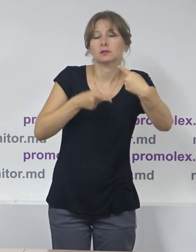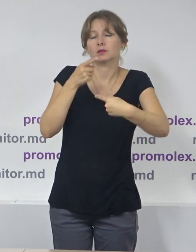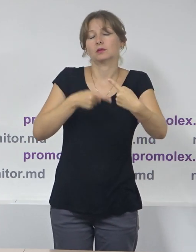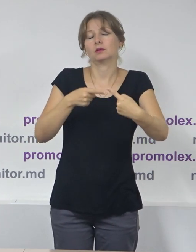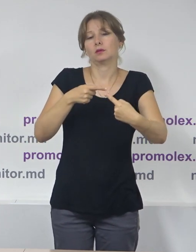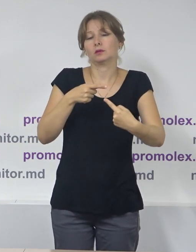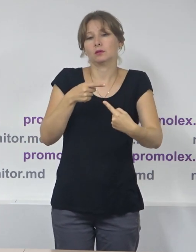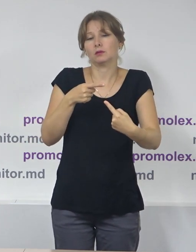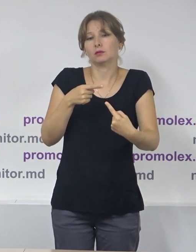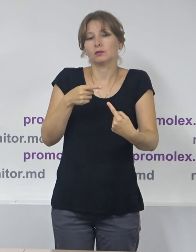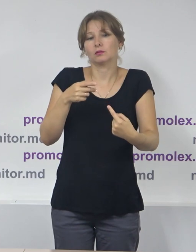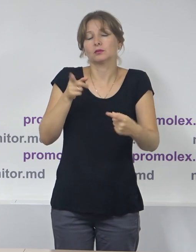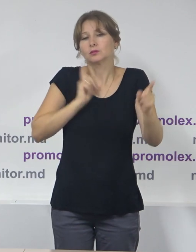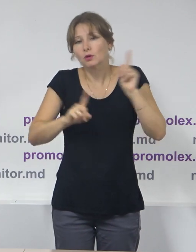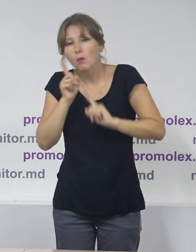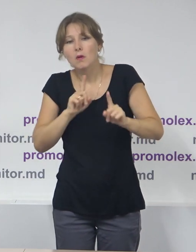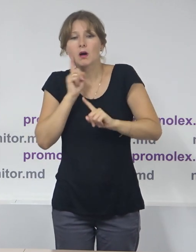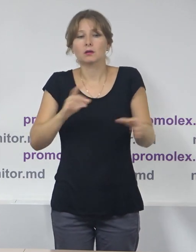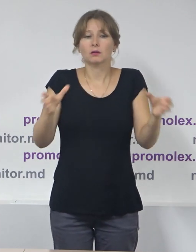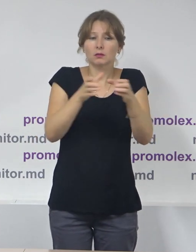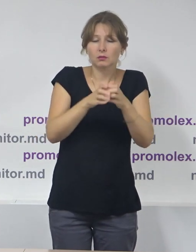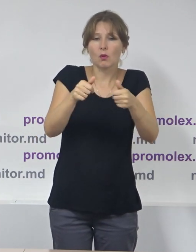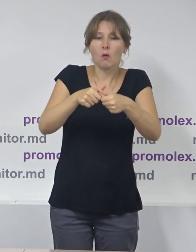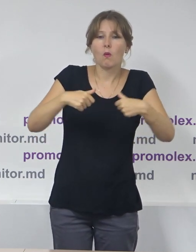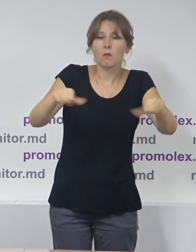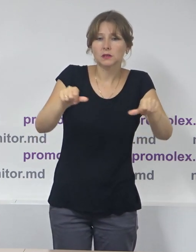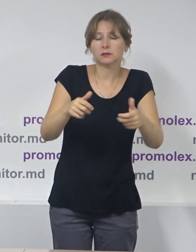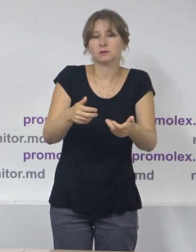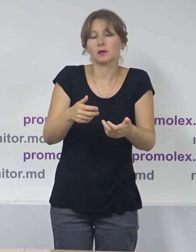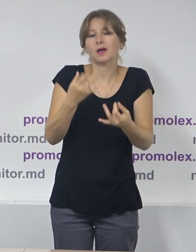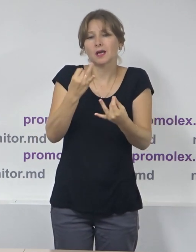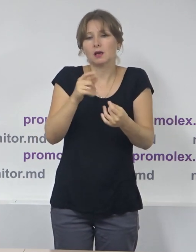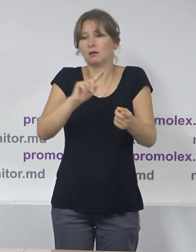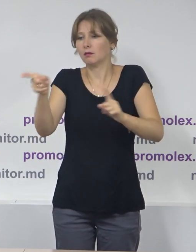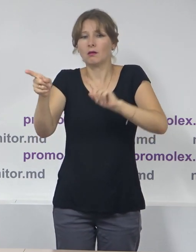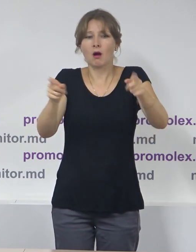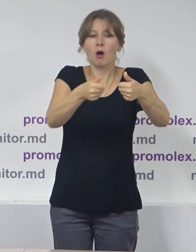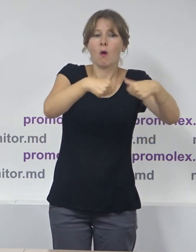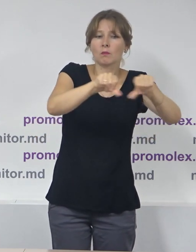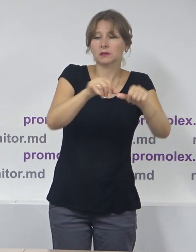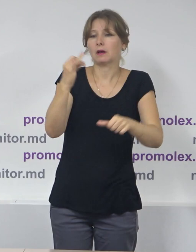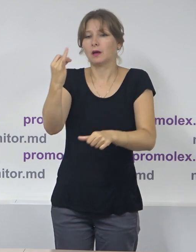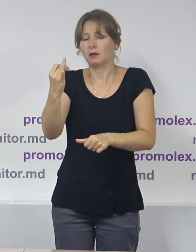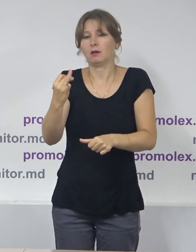și, eu știu, în cadrul Comisiei Electorale Centrale sau dintre Comisiei Electorale Centrale și